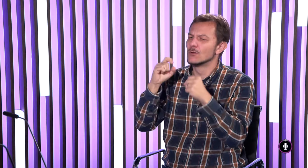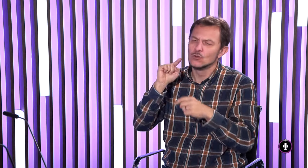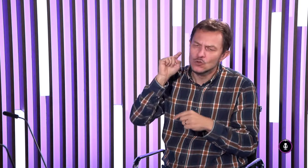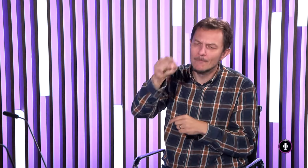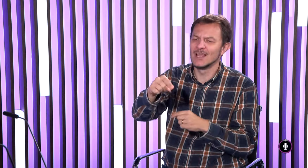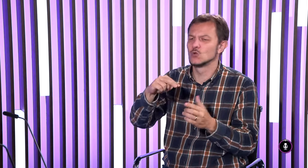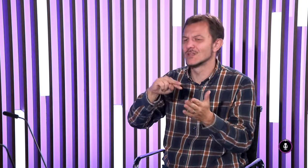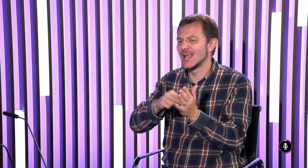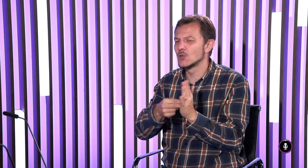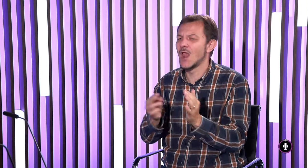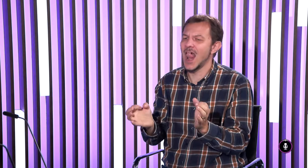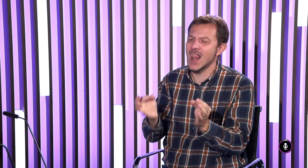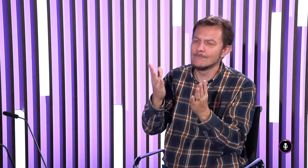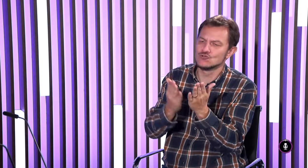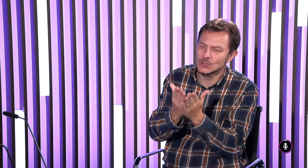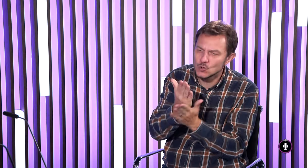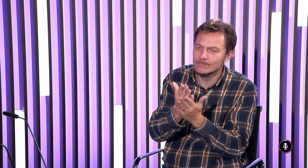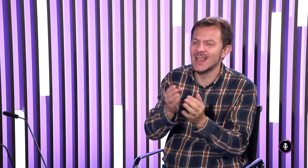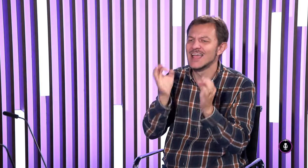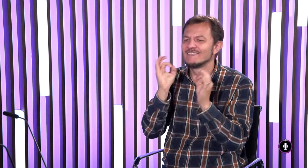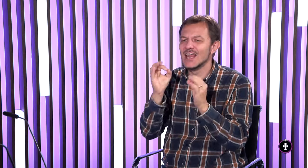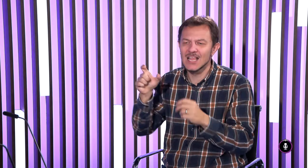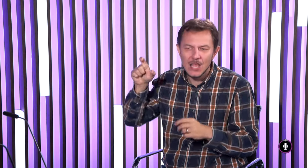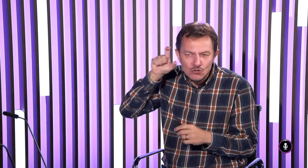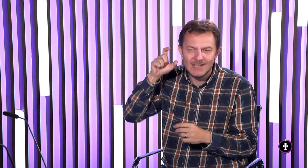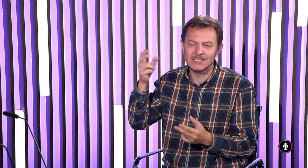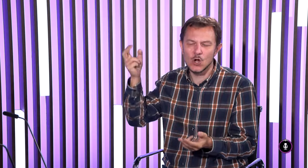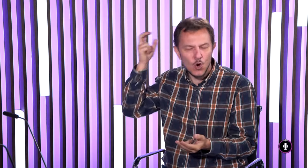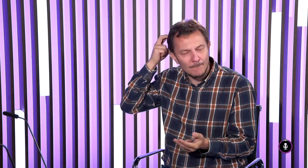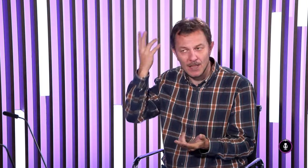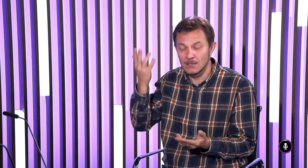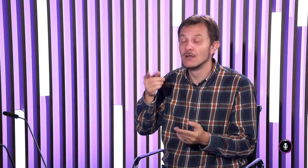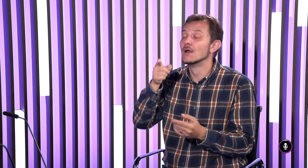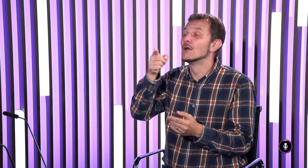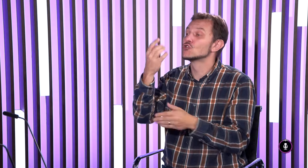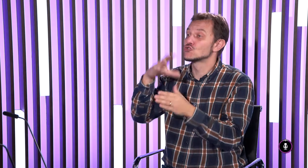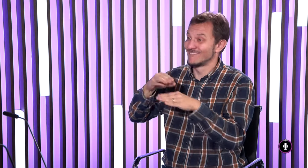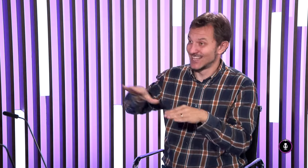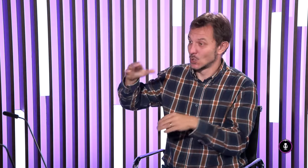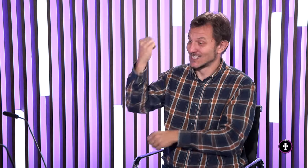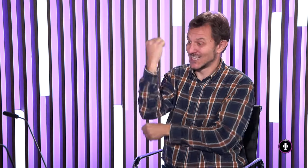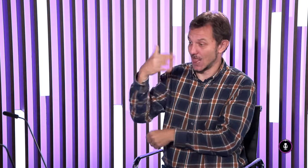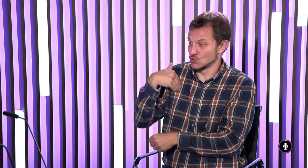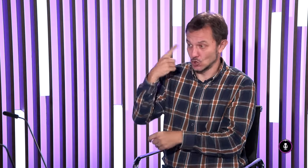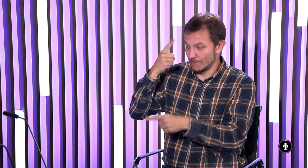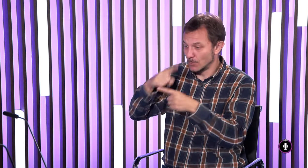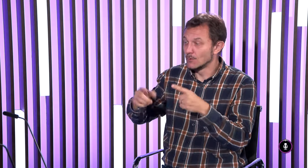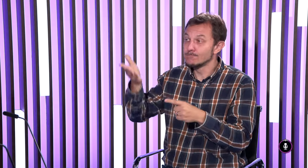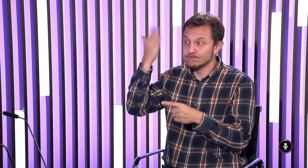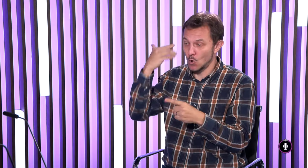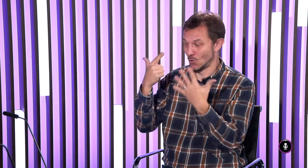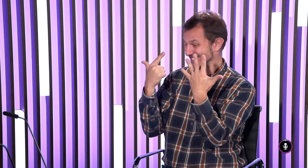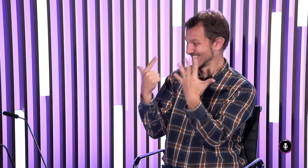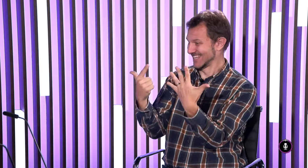tam naozaj tá technológia sa veľmi rozvíja aj kvalita načúvacích aparatok kohľadných implantátov a Švedsko